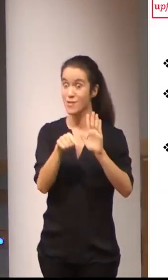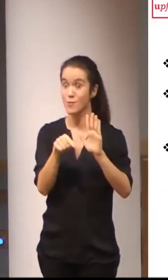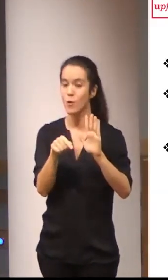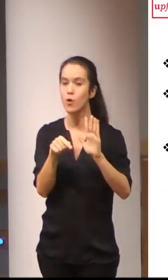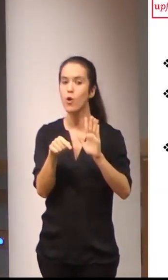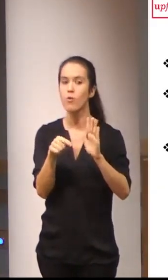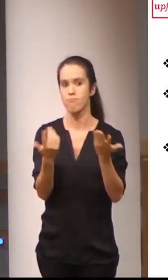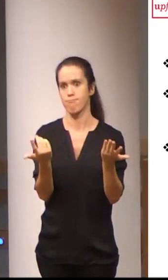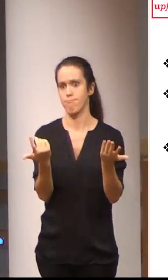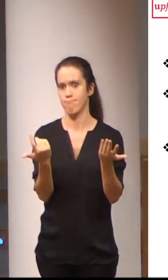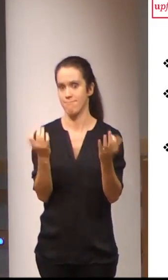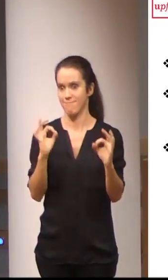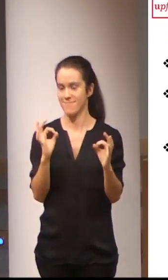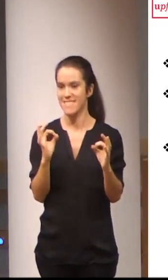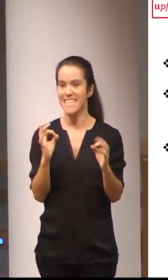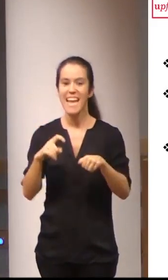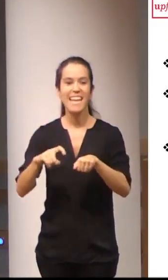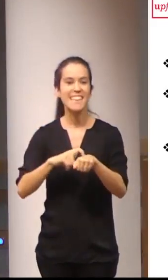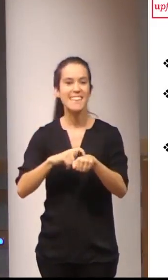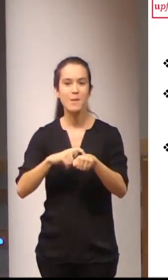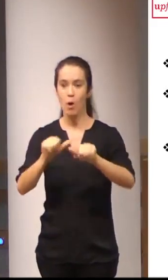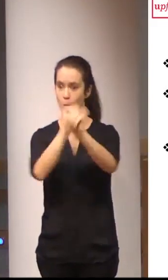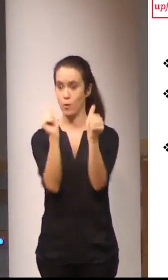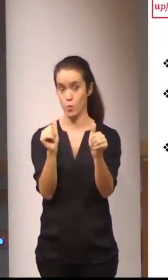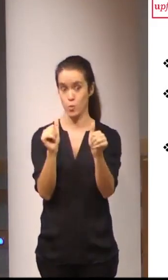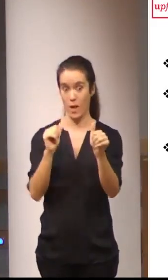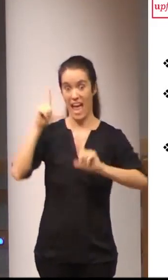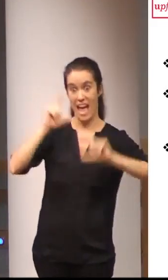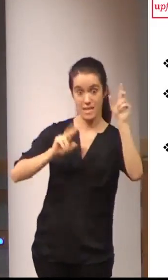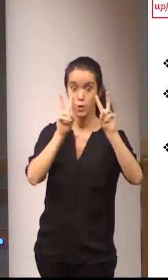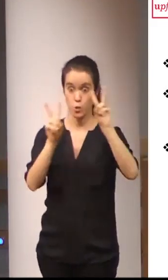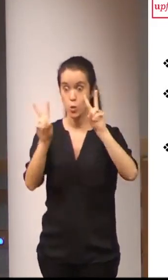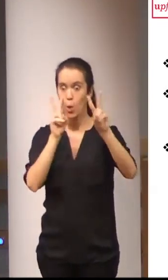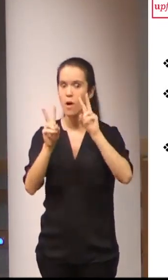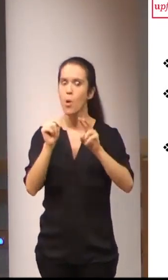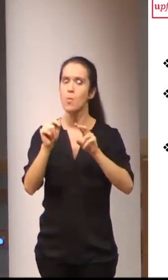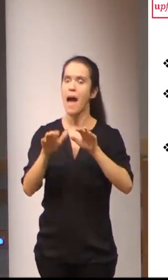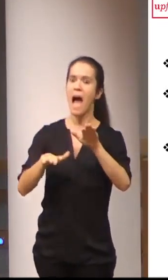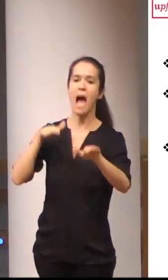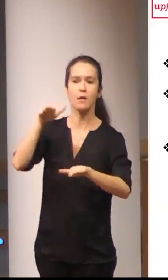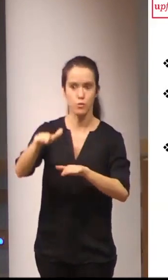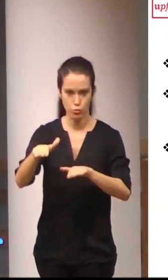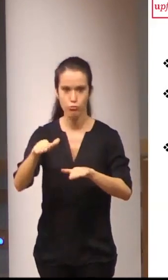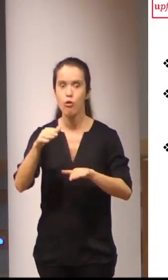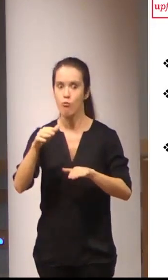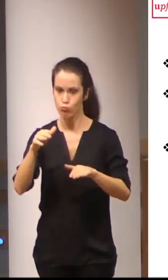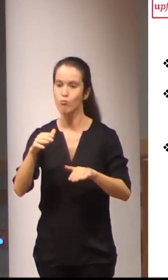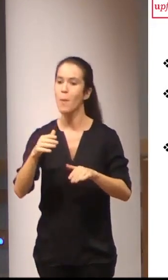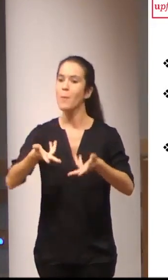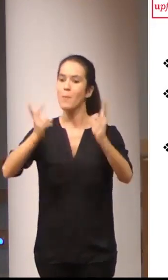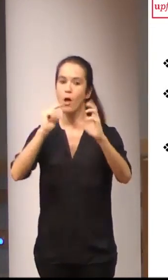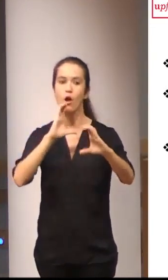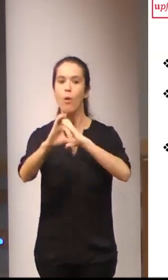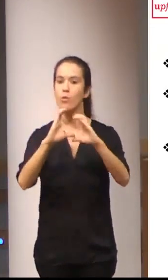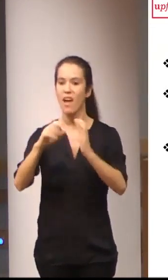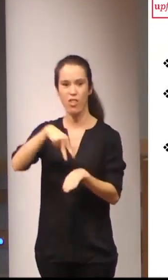tenen unha típica modalidade gestovisual, dá un passo máis alá e permite tamén unha comunicación